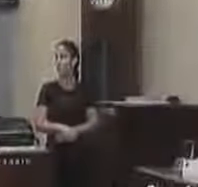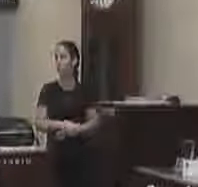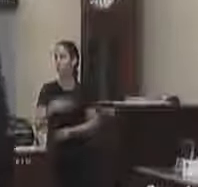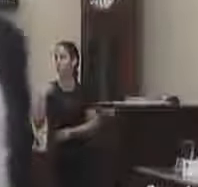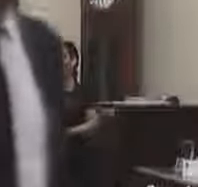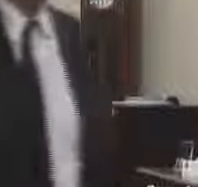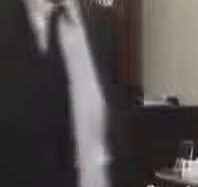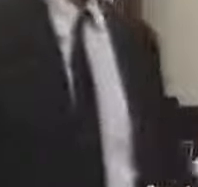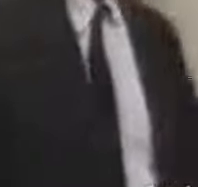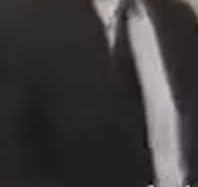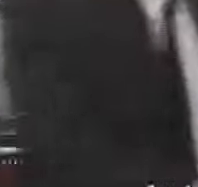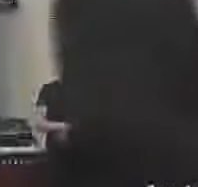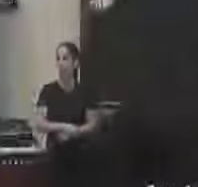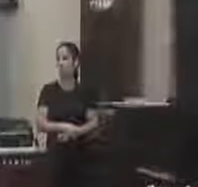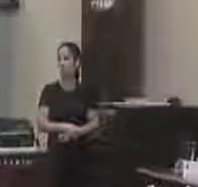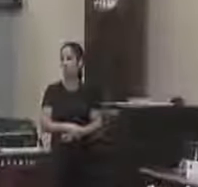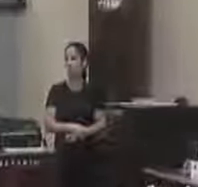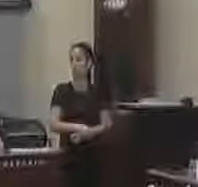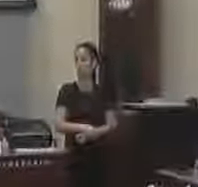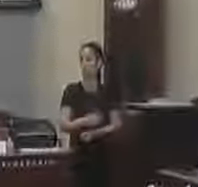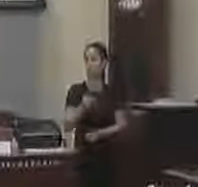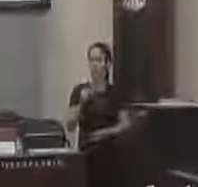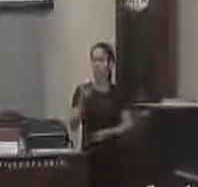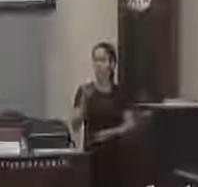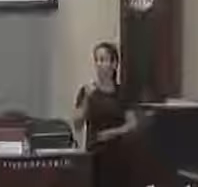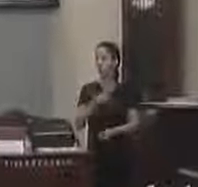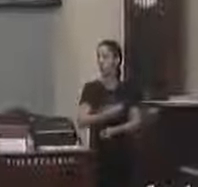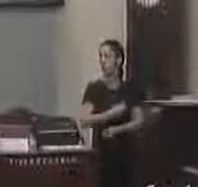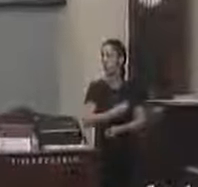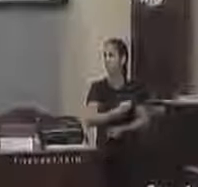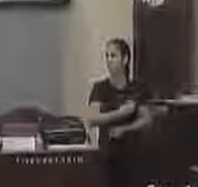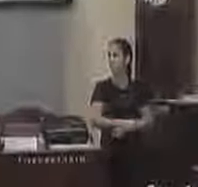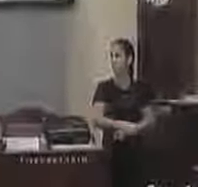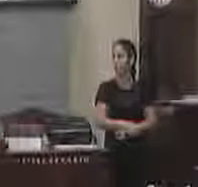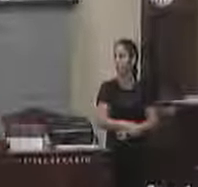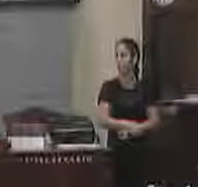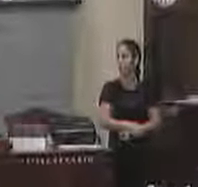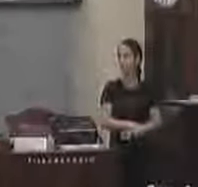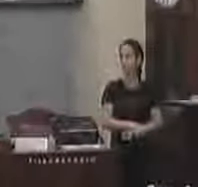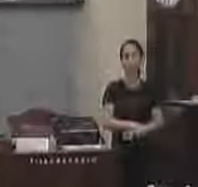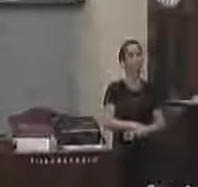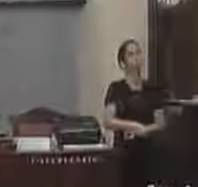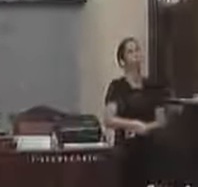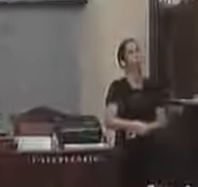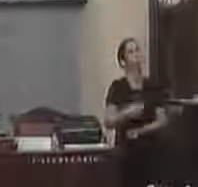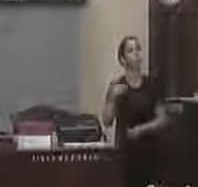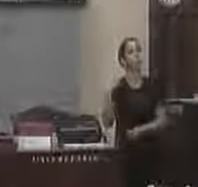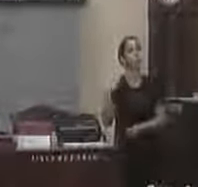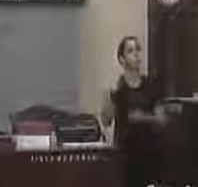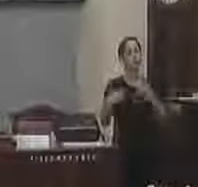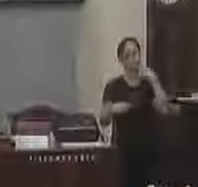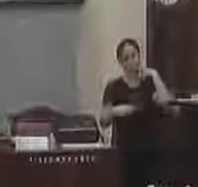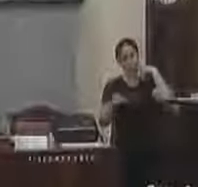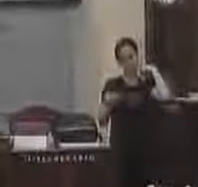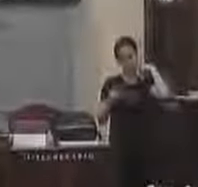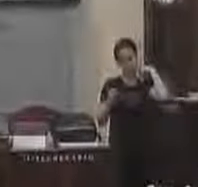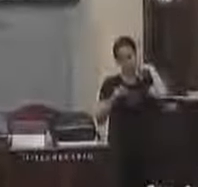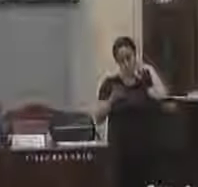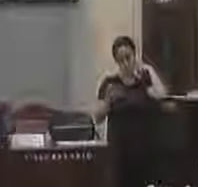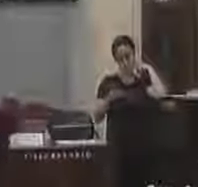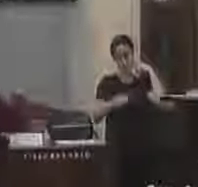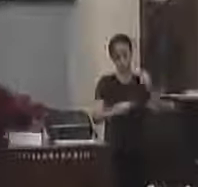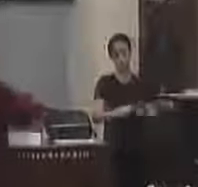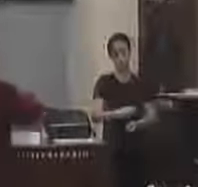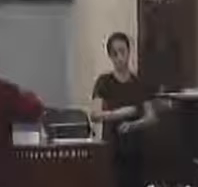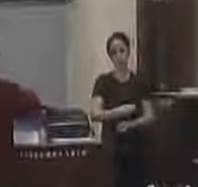vereador Pedro Paulo Magalhães Graça, vereador professor Rafael de